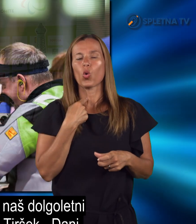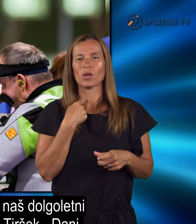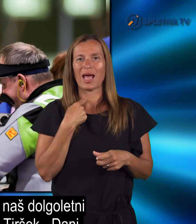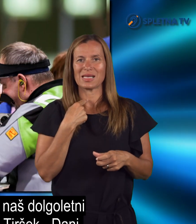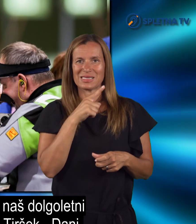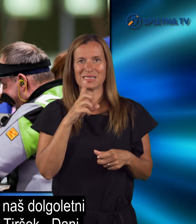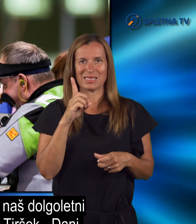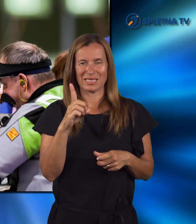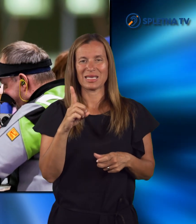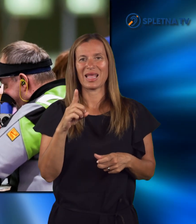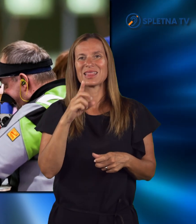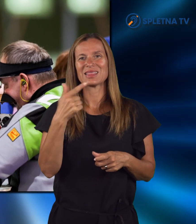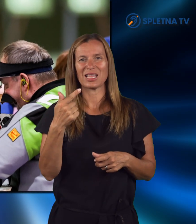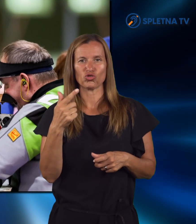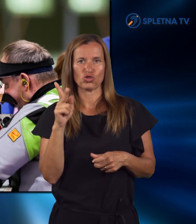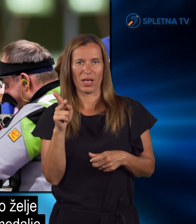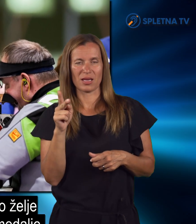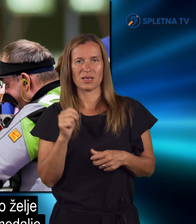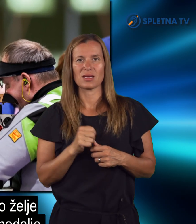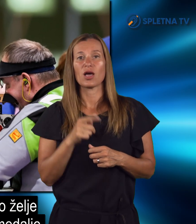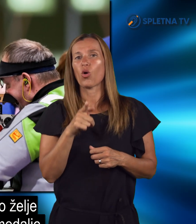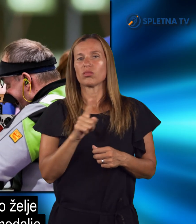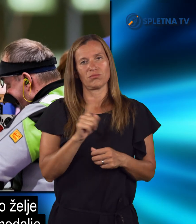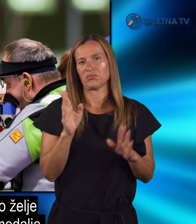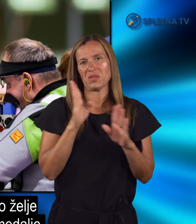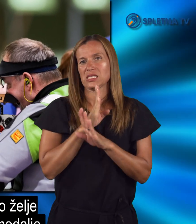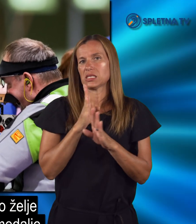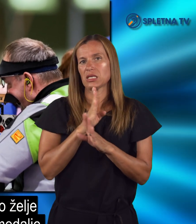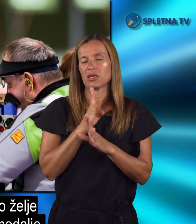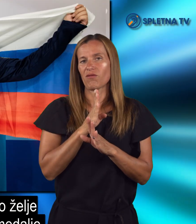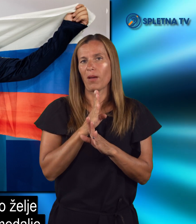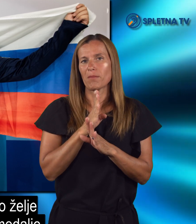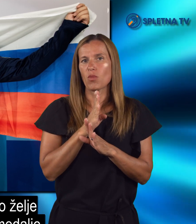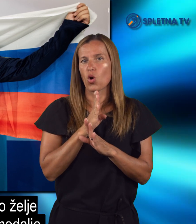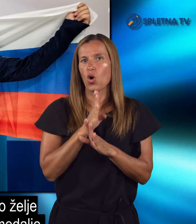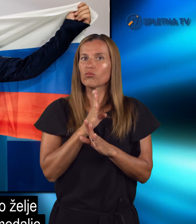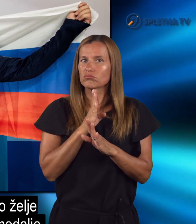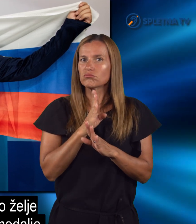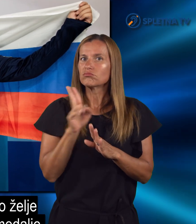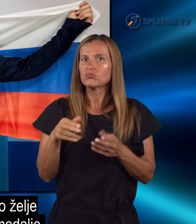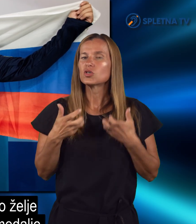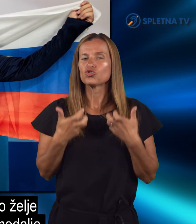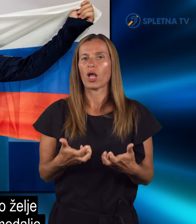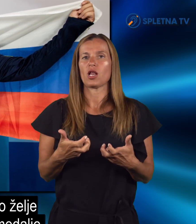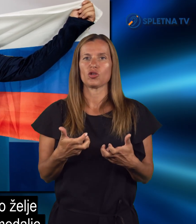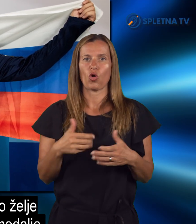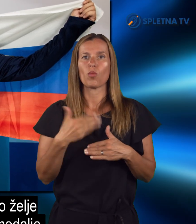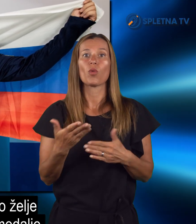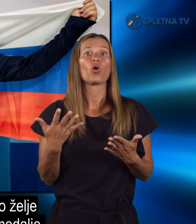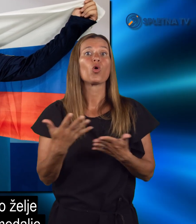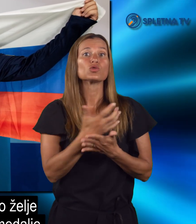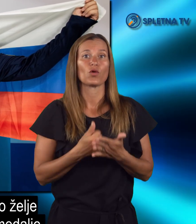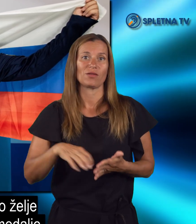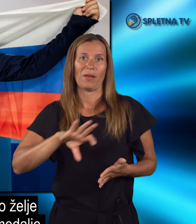Tiršek Nani, ki nekako ne skrivamo neke želje po